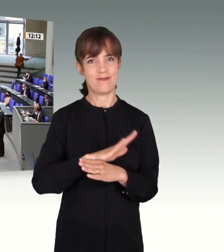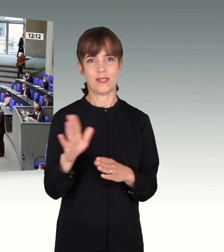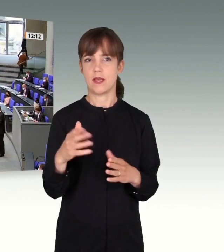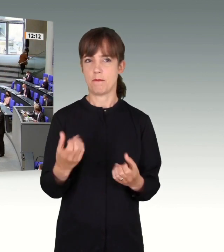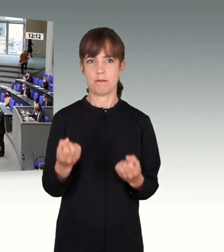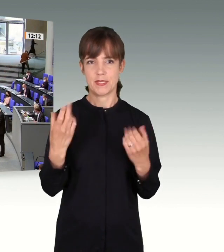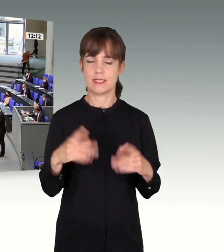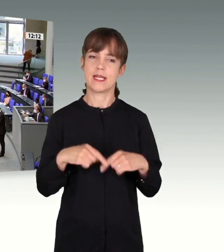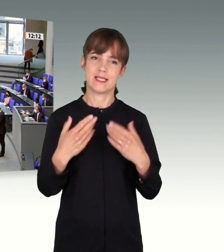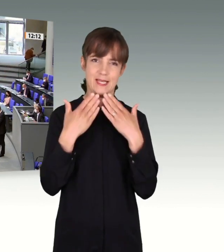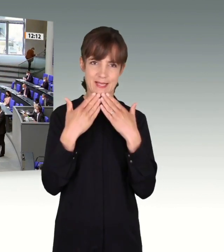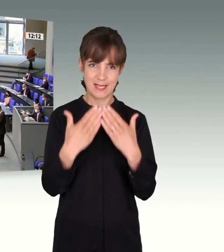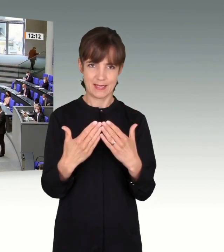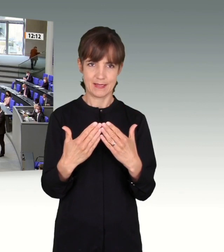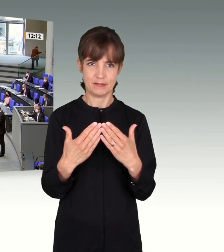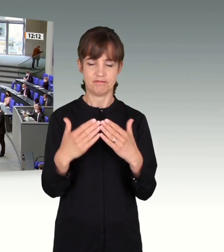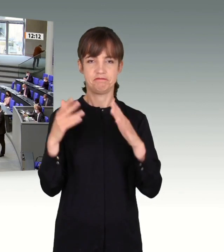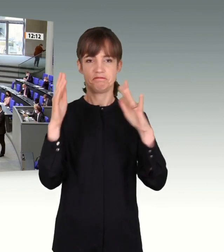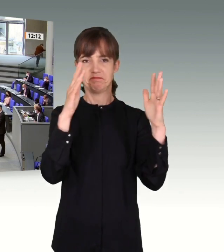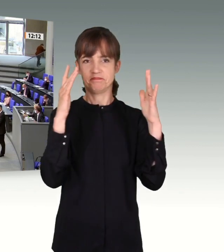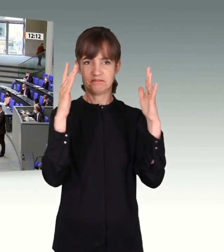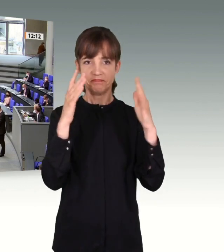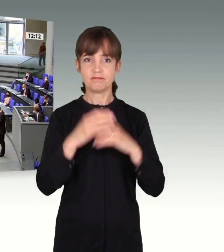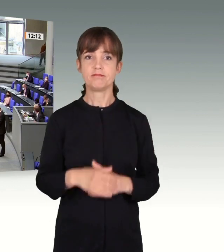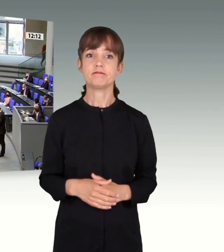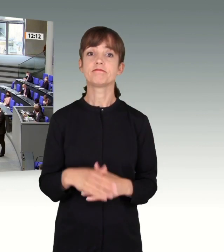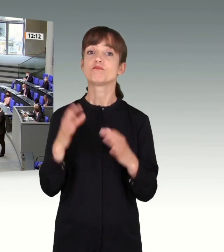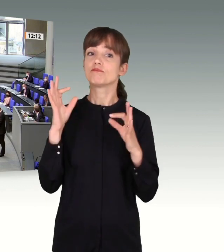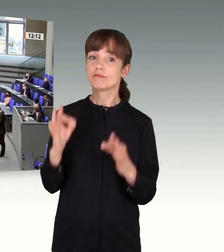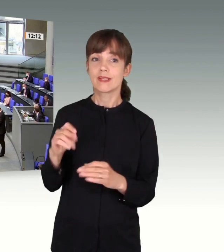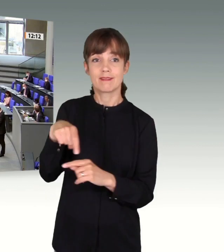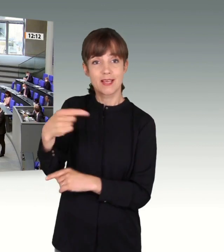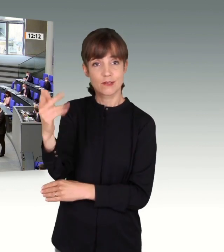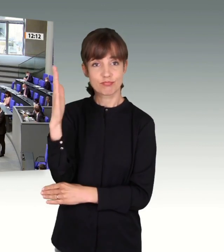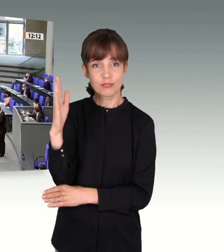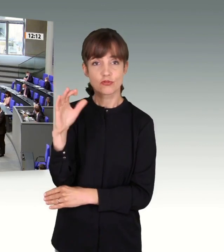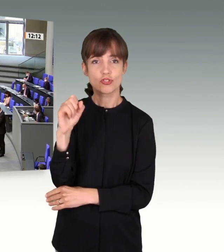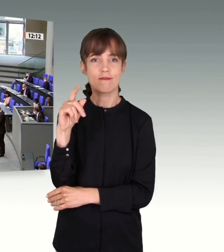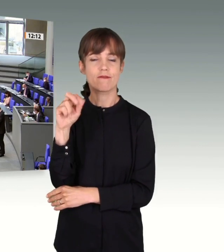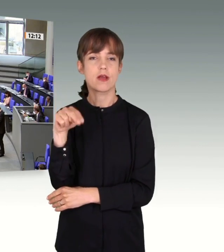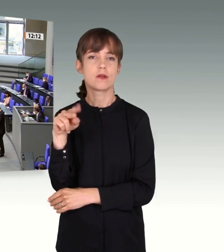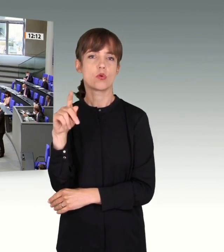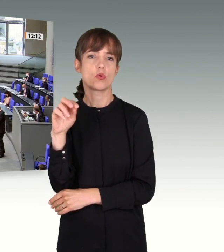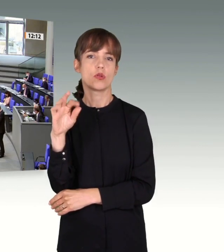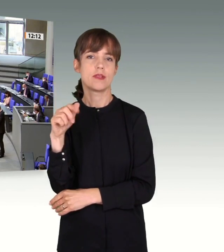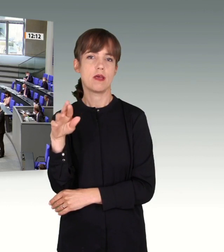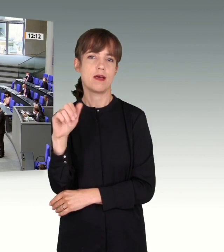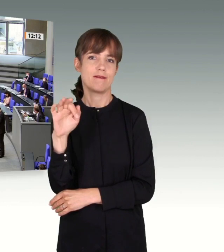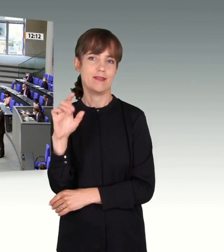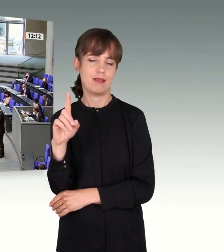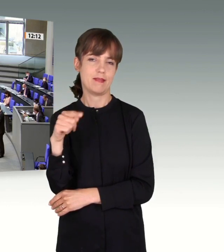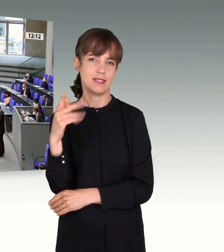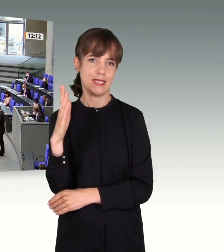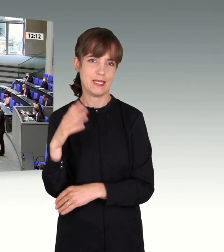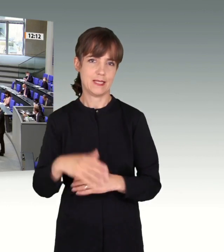Herr Präsident! Meine sehr geehrten Damen und Herren! Liebe Gäste, insbesondere Persönlich Betroffene! Wir